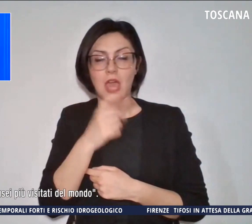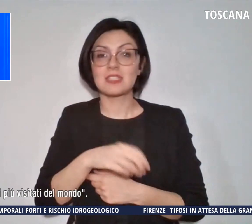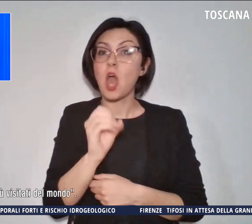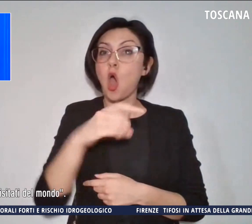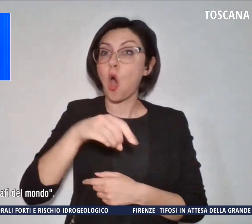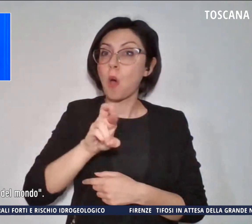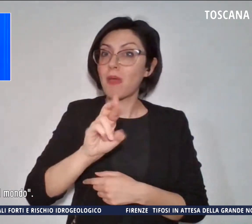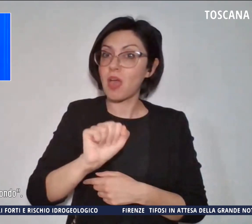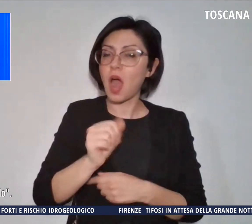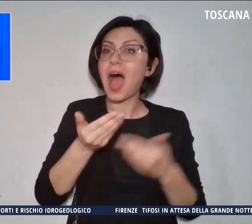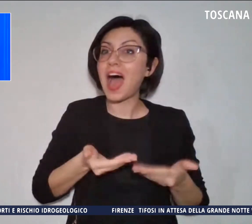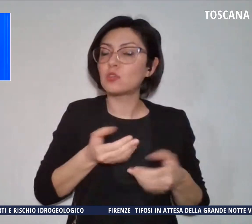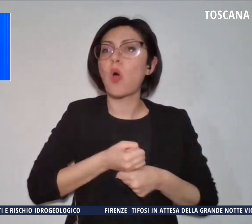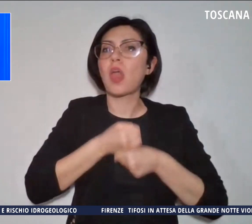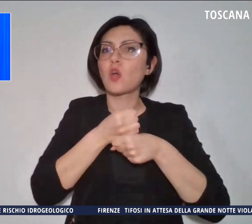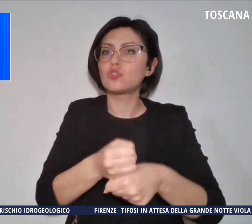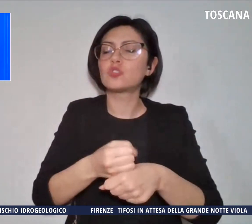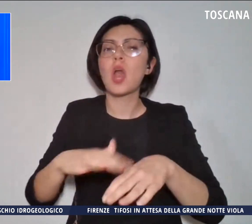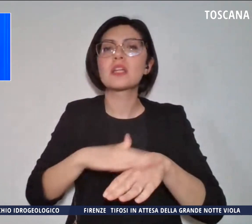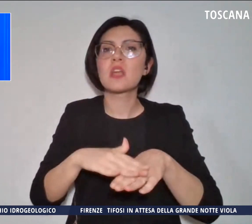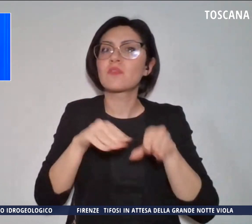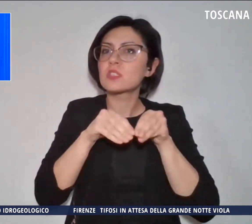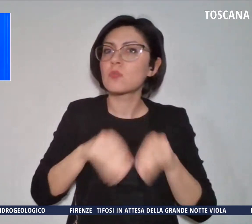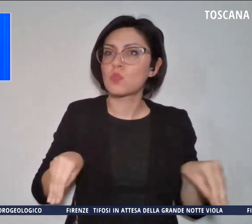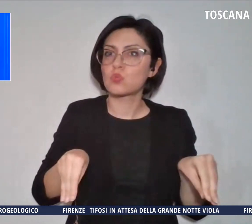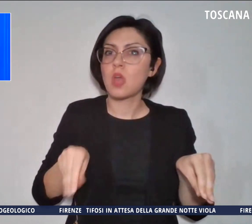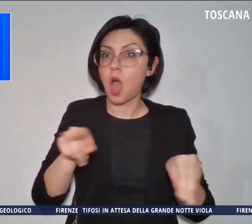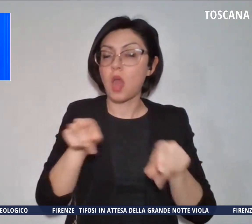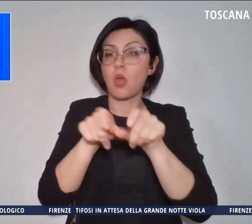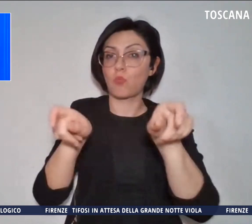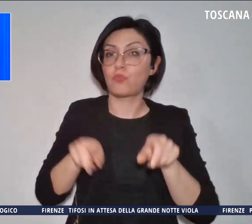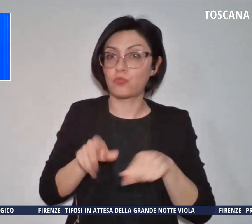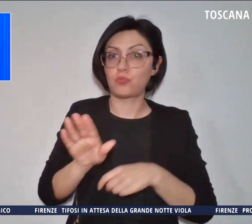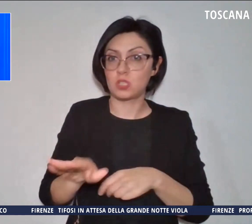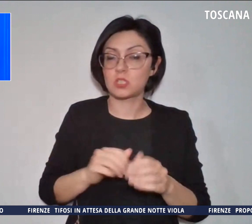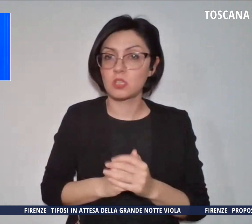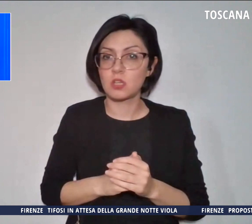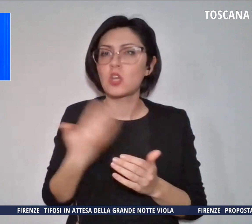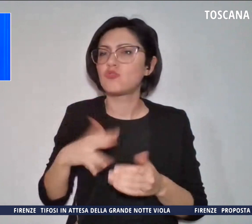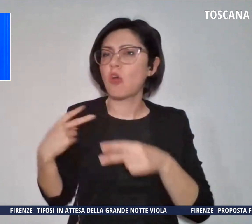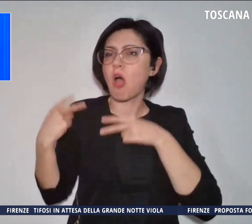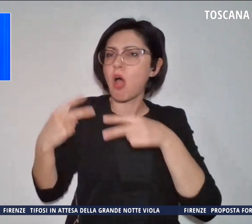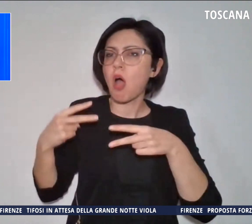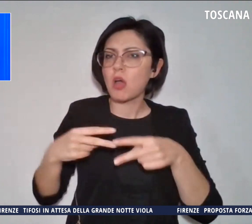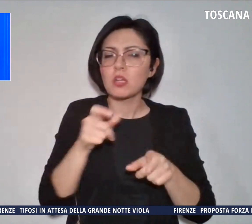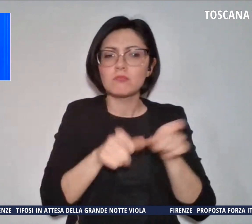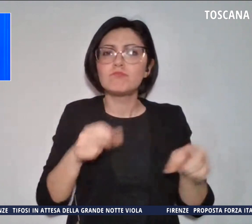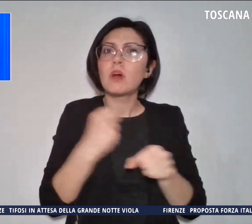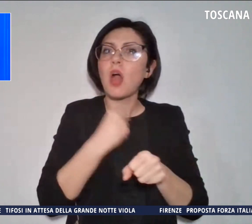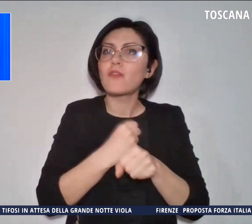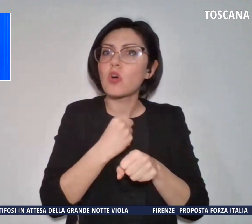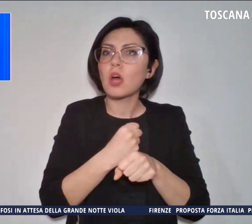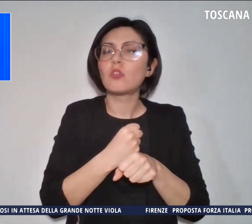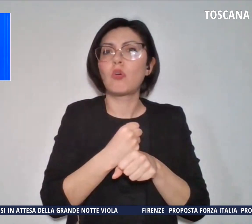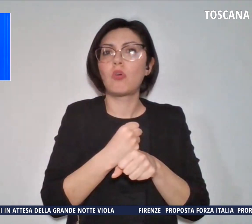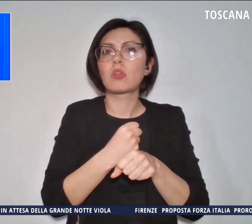concessionario dei servizi museali agli uffizi. Da anni i lavoratori svolgono un lavoro fondamentale